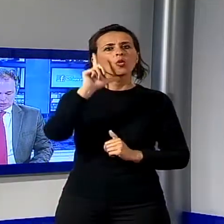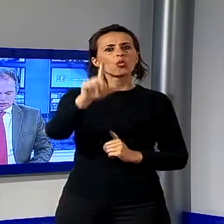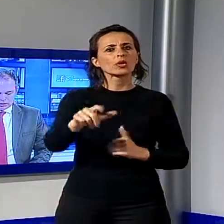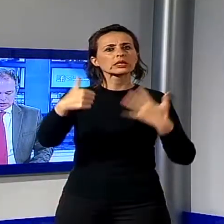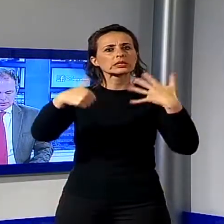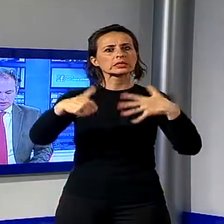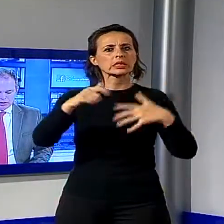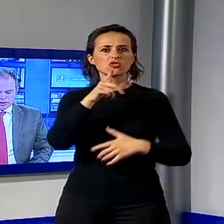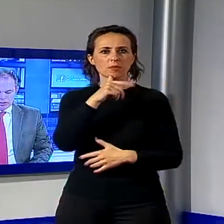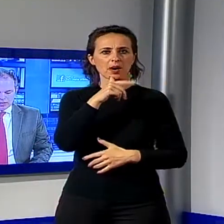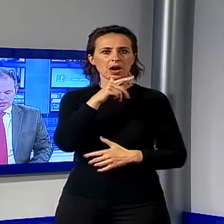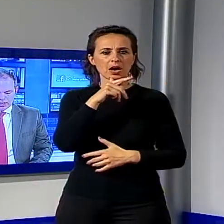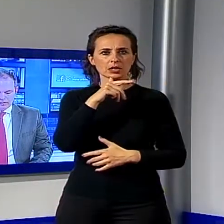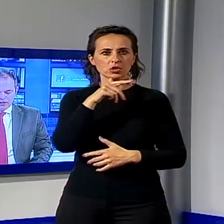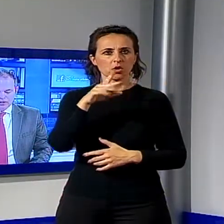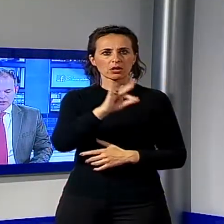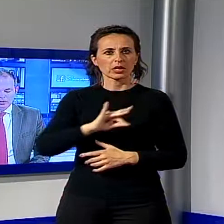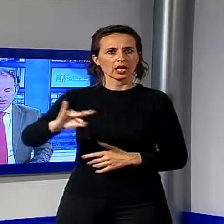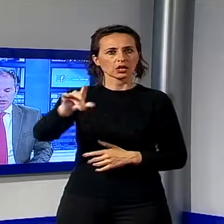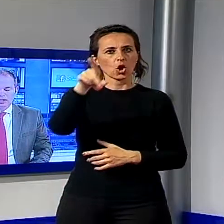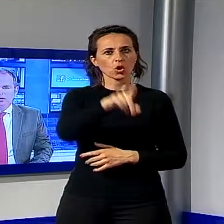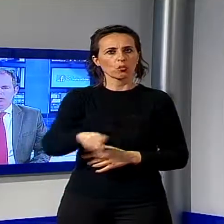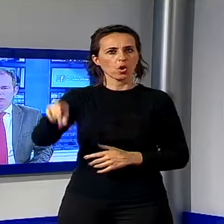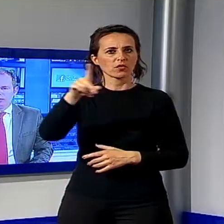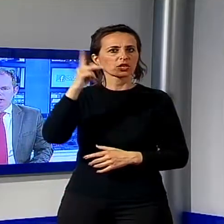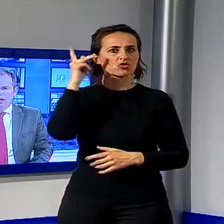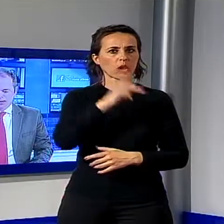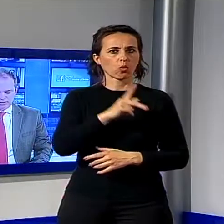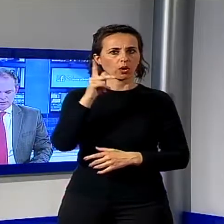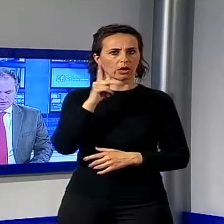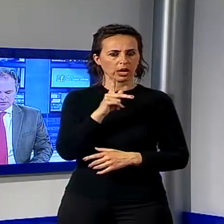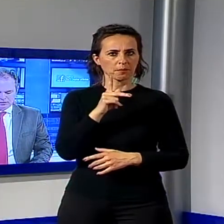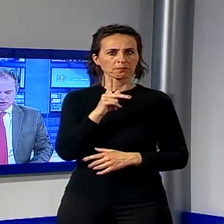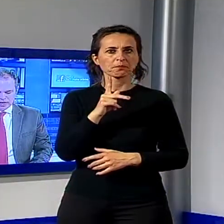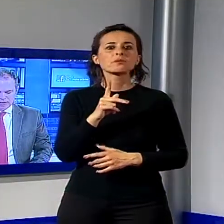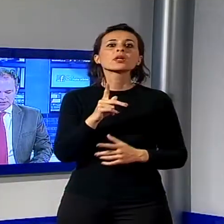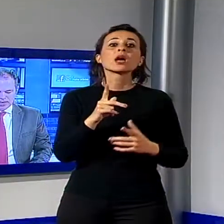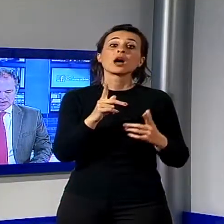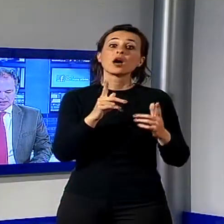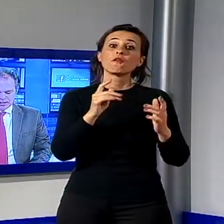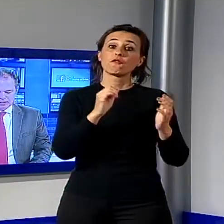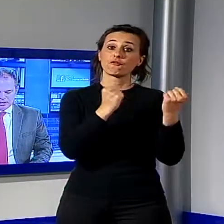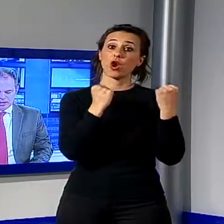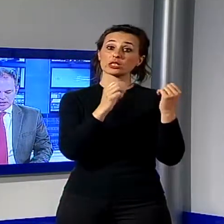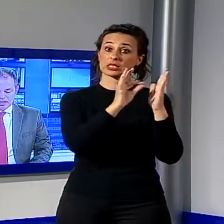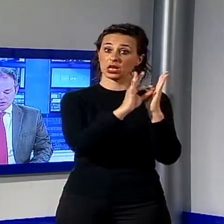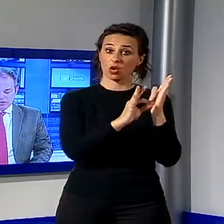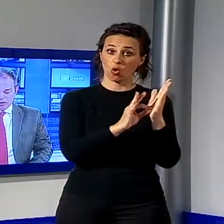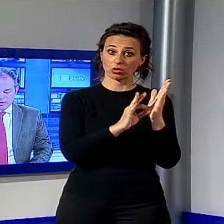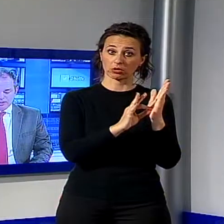territorio della provincia di Lucca le forze dell'ordine saranno supportate nei servizi di vigilanza a siti e obiettivi